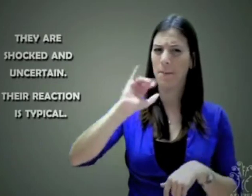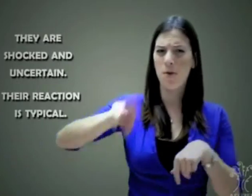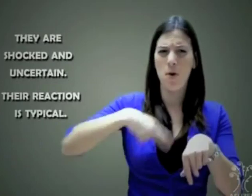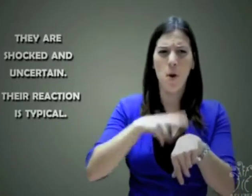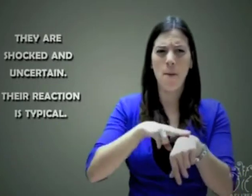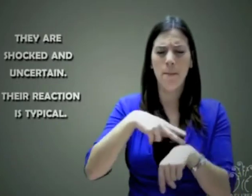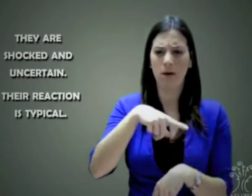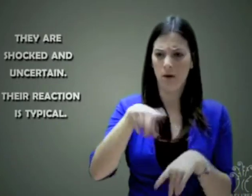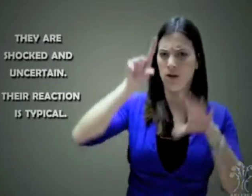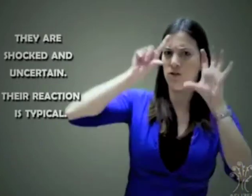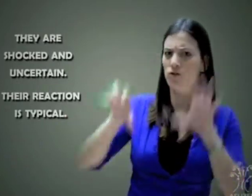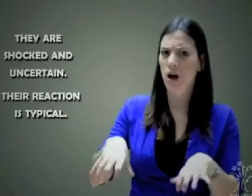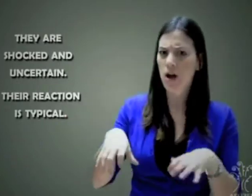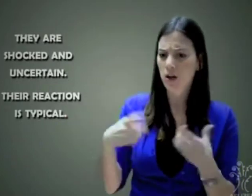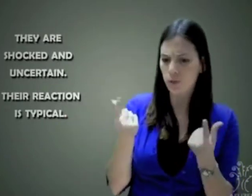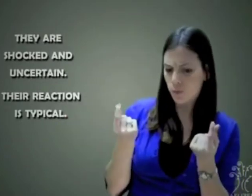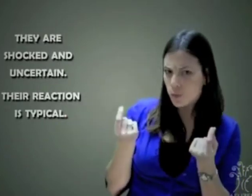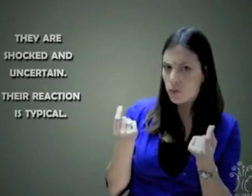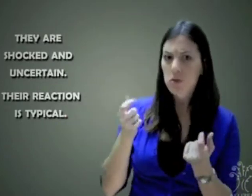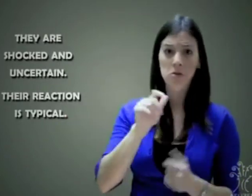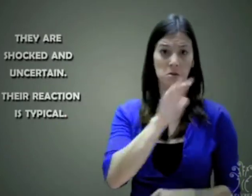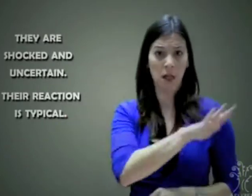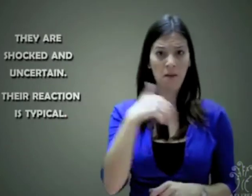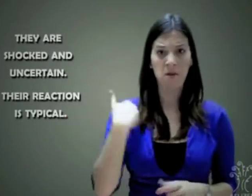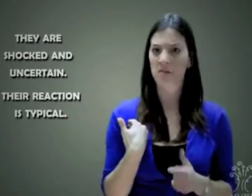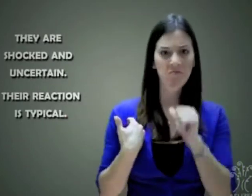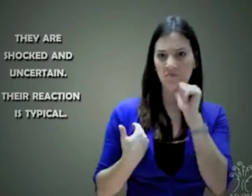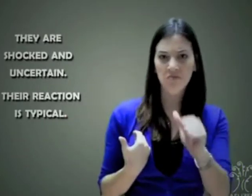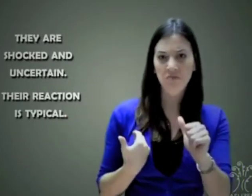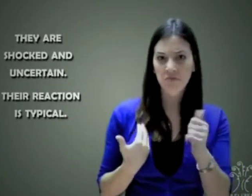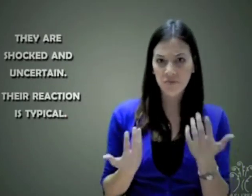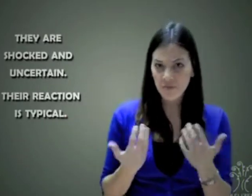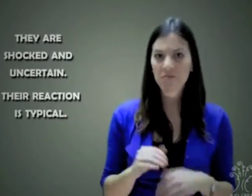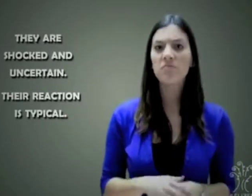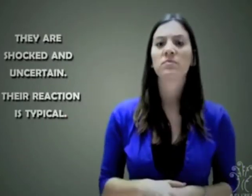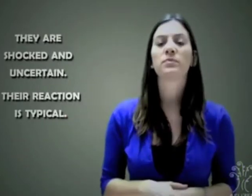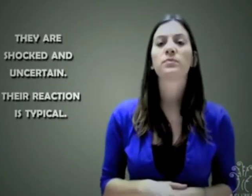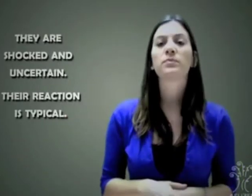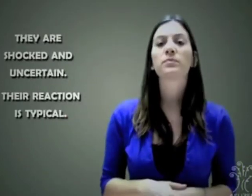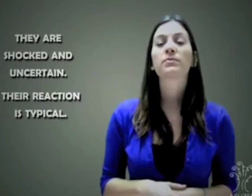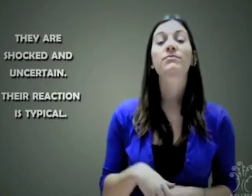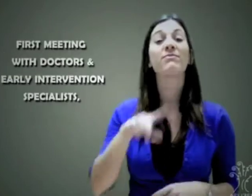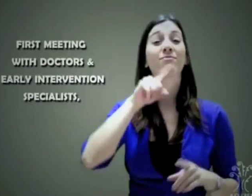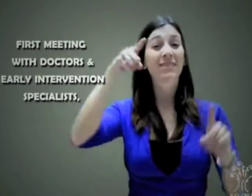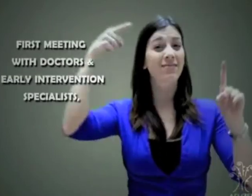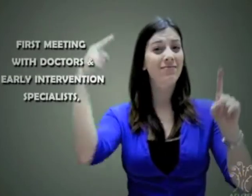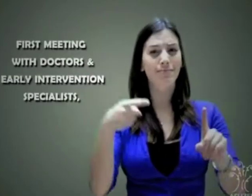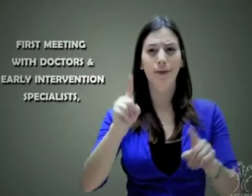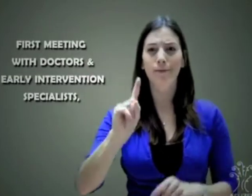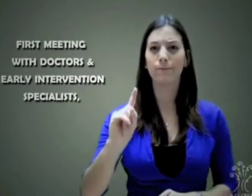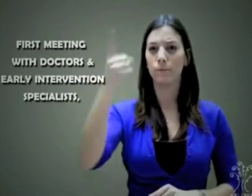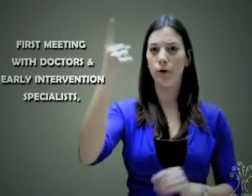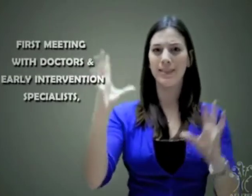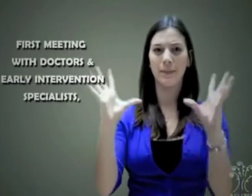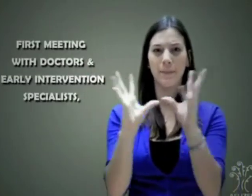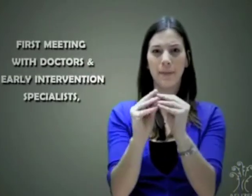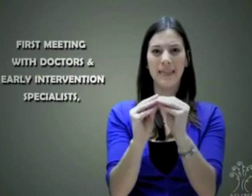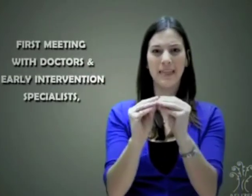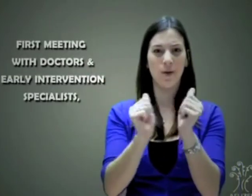sientan asustados y no saber qué hacer. ¿Es culpa de ellos? No. Claro que no. Ahora, imagínense la primera vez